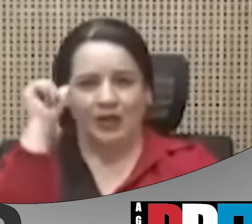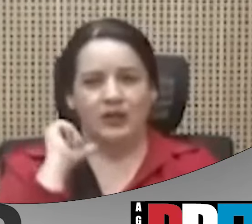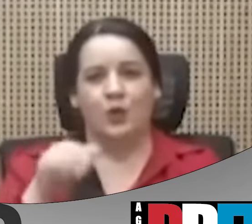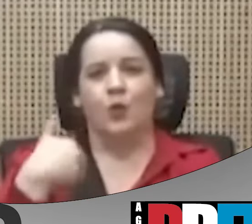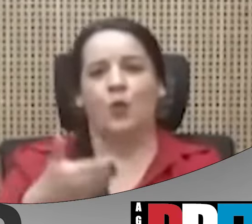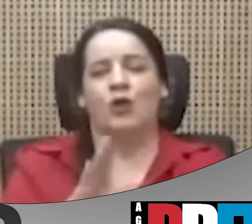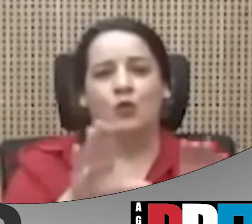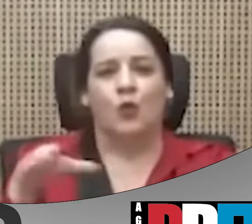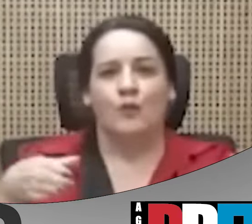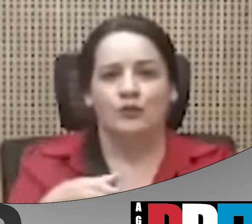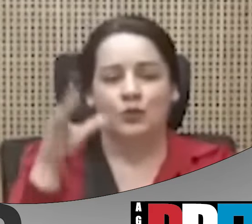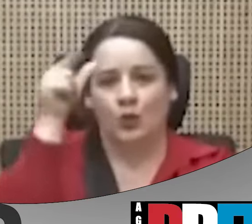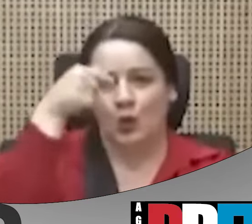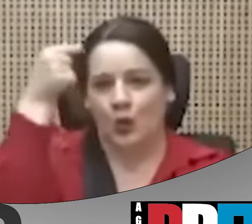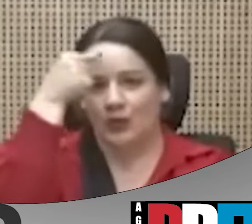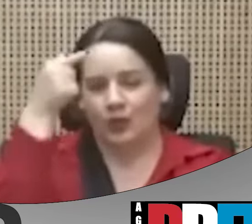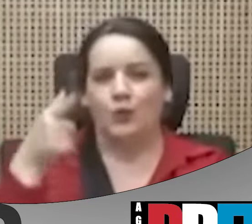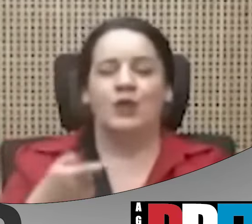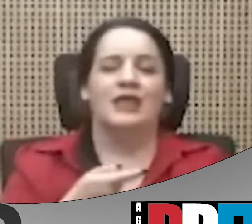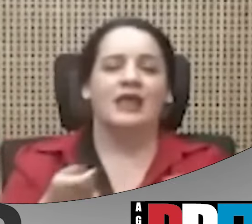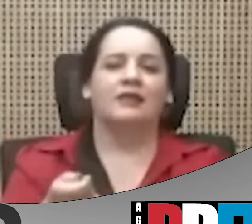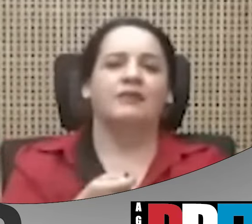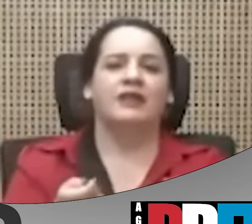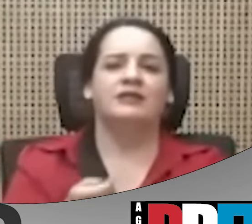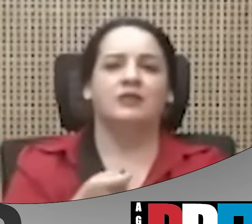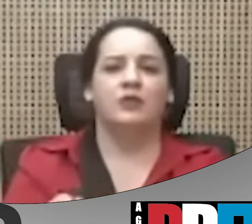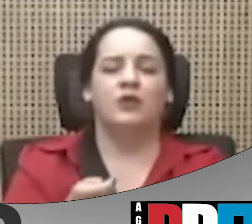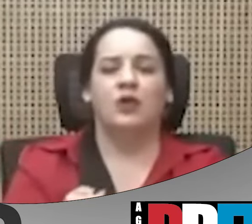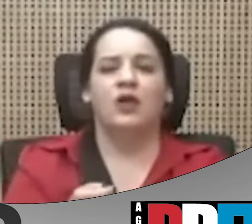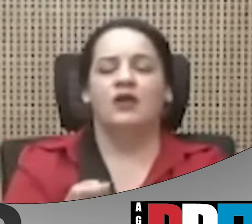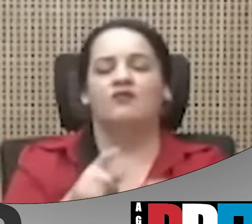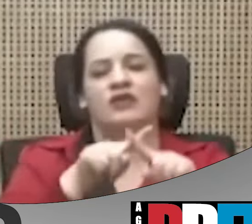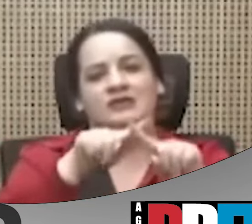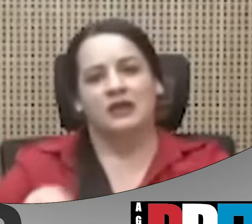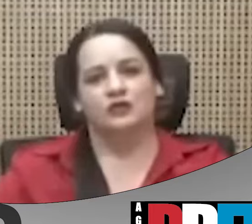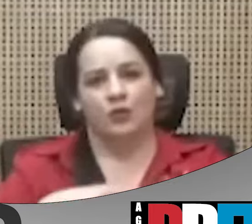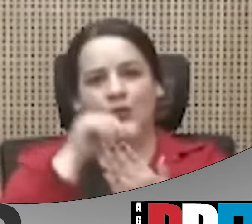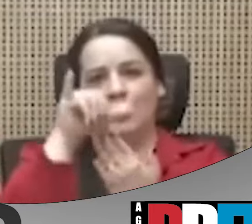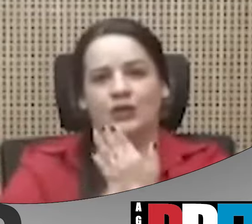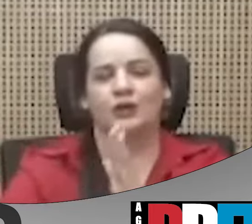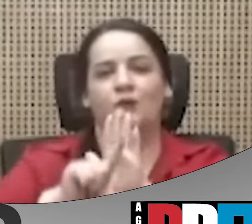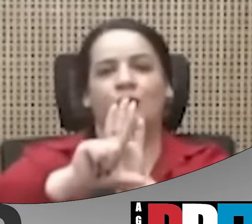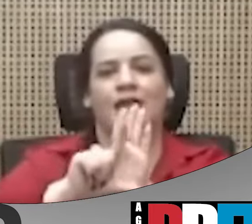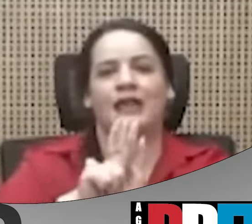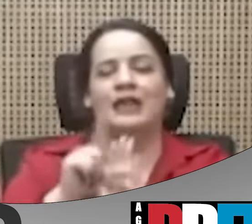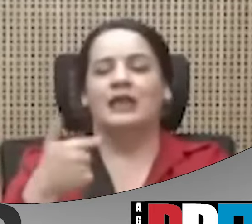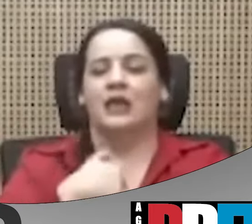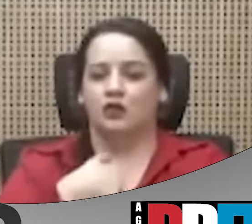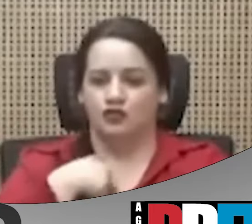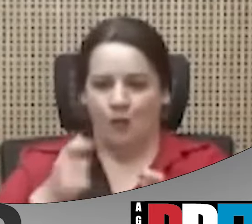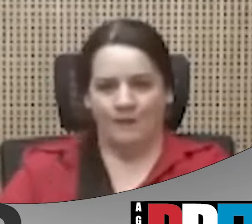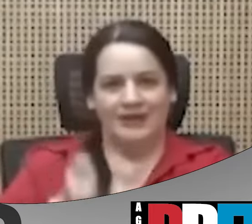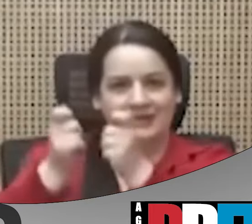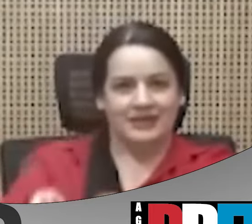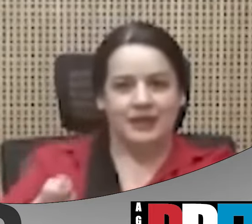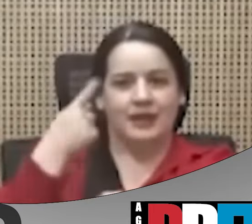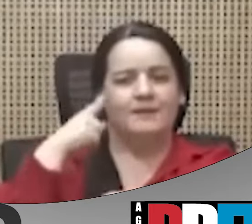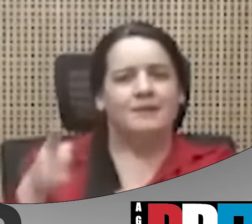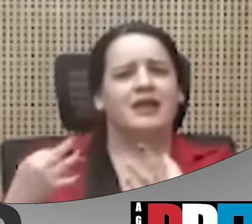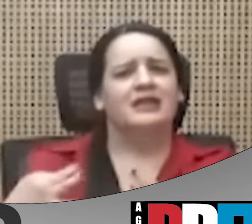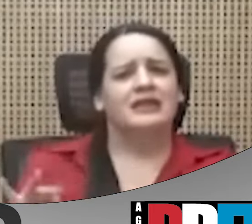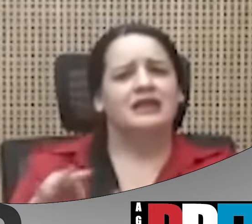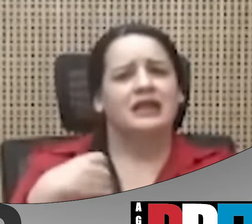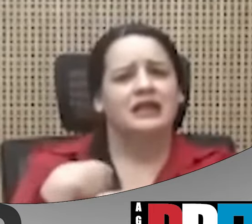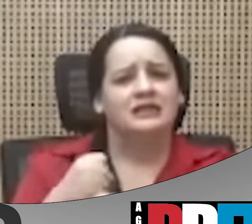Comisión de Gobierno y Administración rechazó el proyecto de ley que yo había presentado para procurar algo